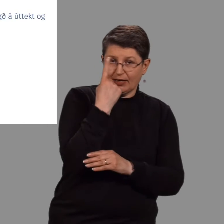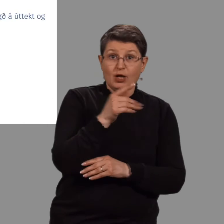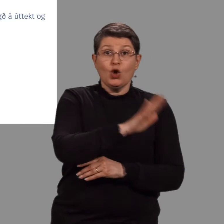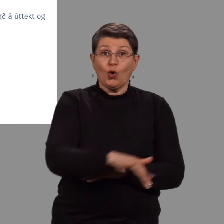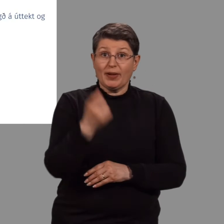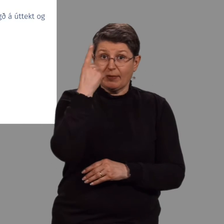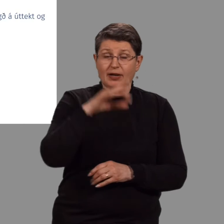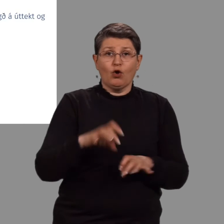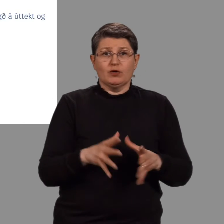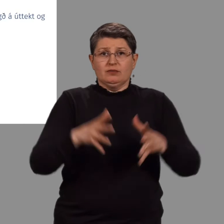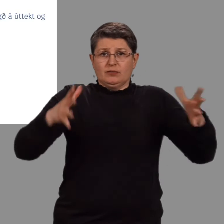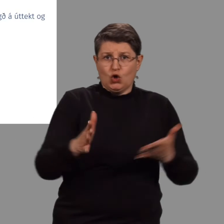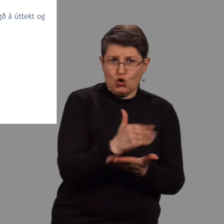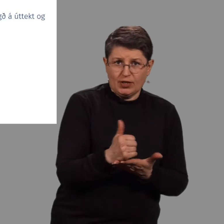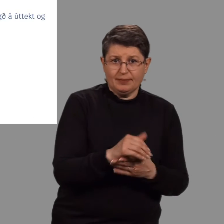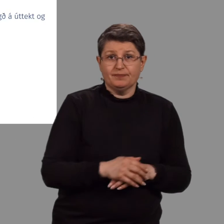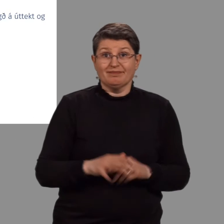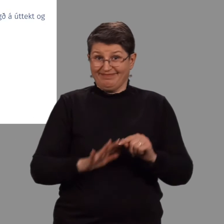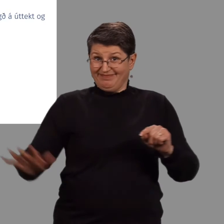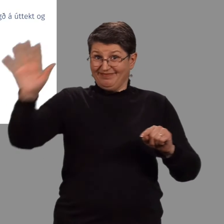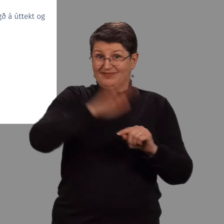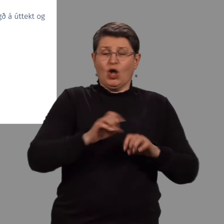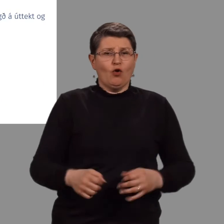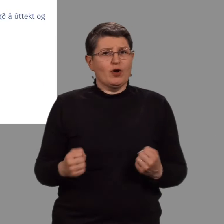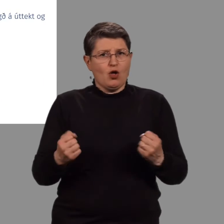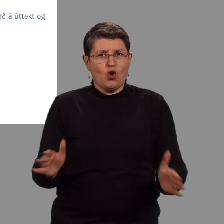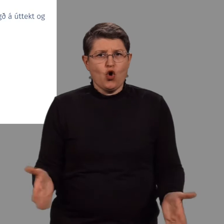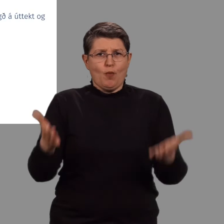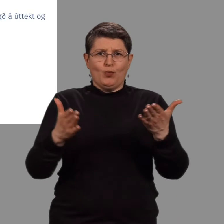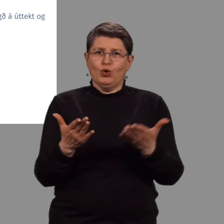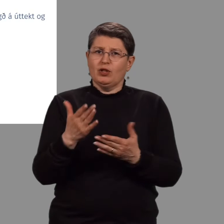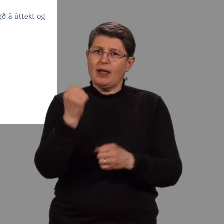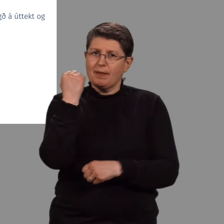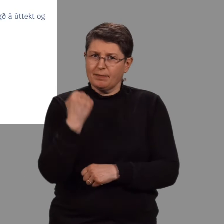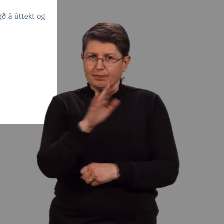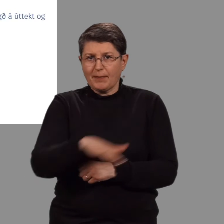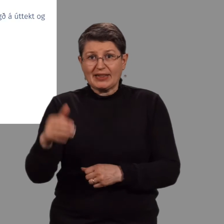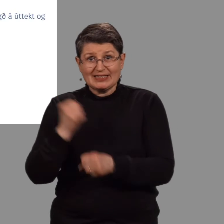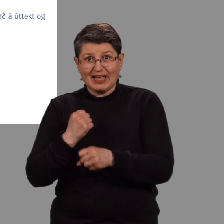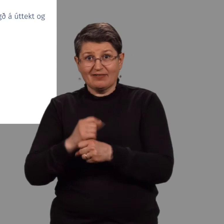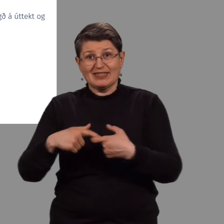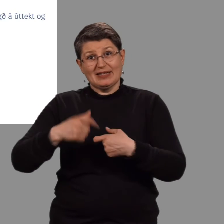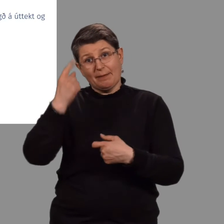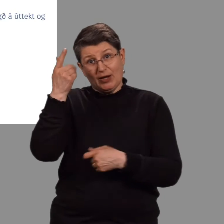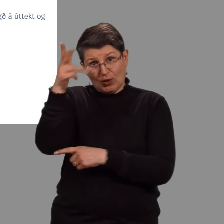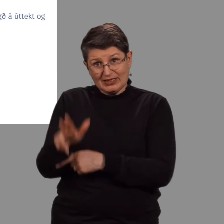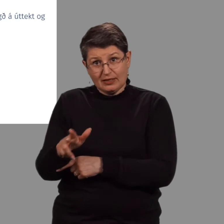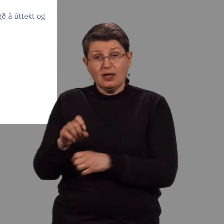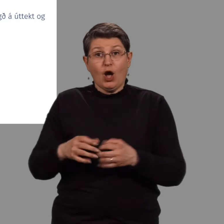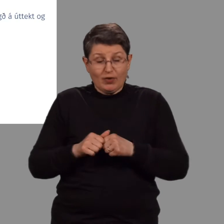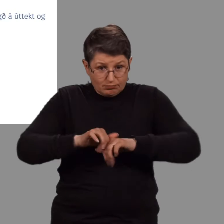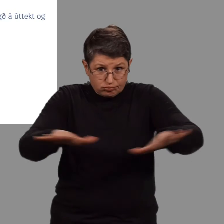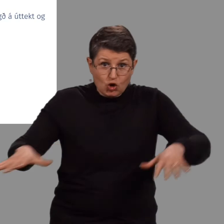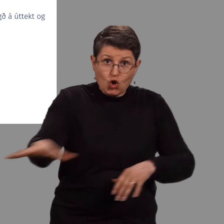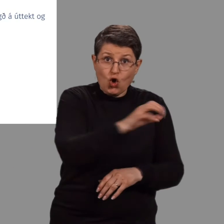stórhluði þess. Víðam land fari fram blukt barnastarf og ymsum sviði menningar og listar. Listum menningu verði miðlað til allra